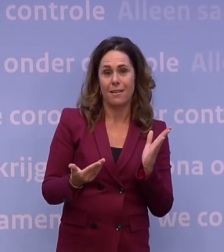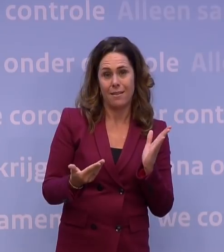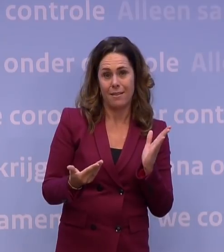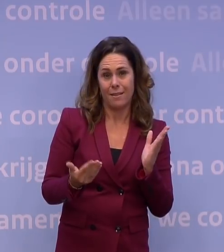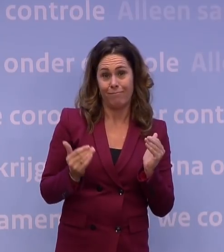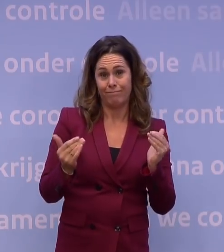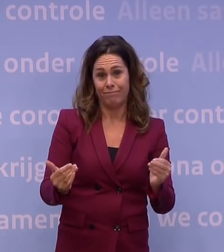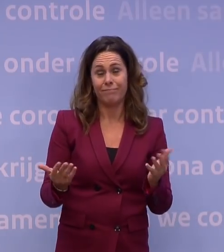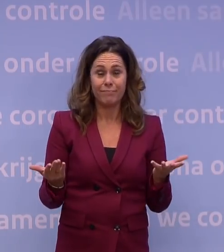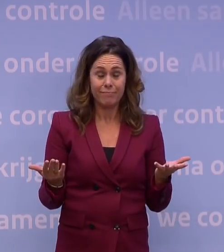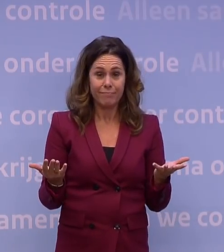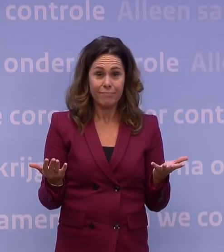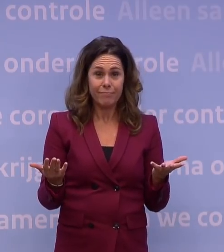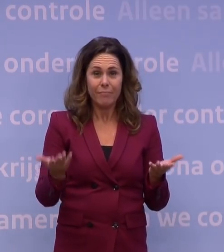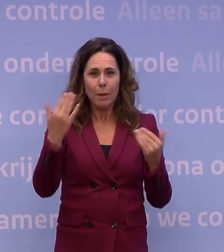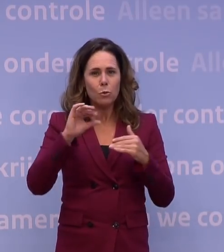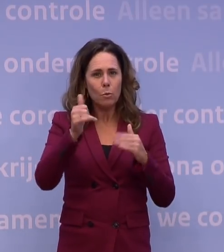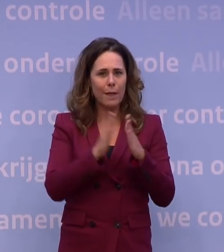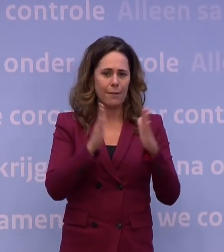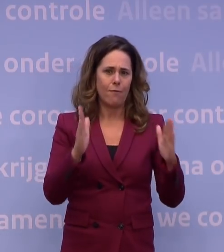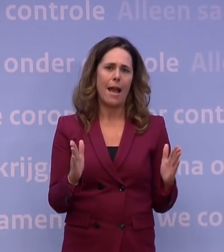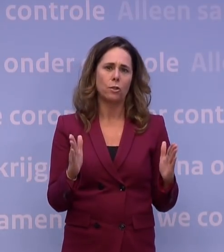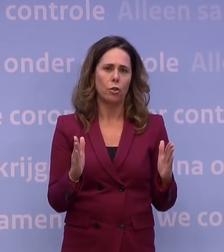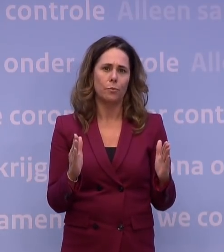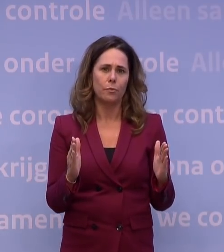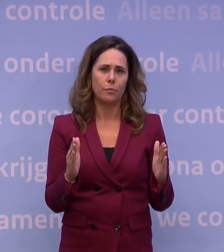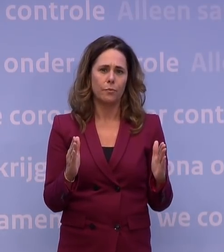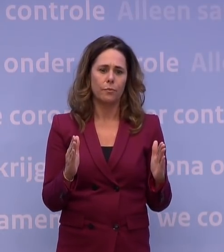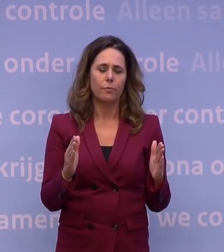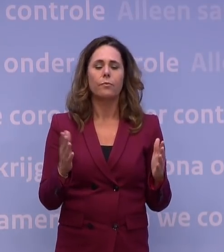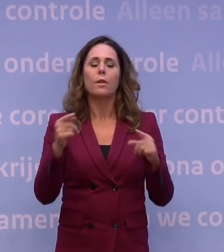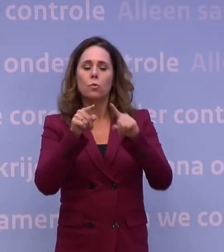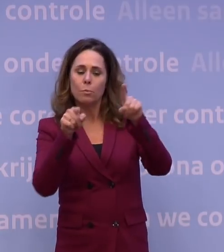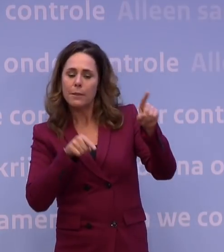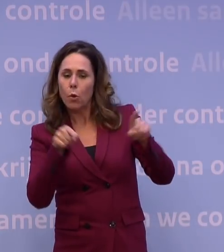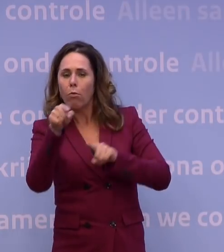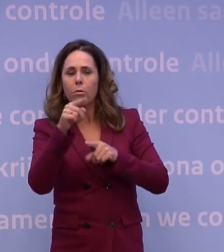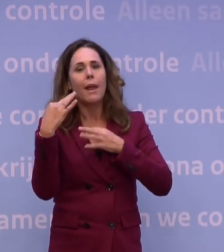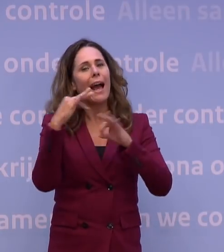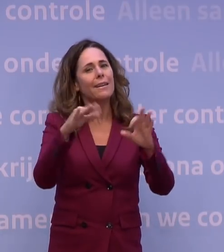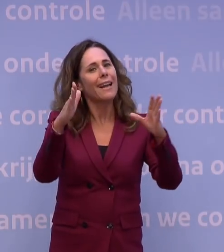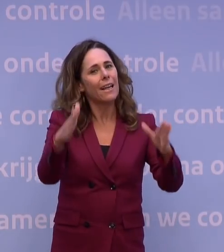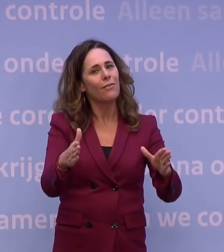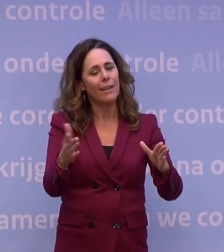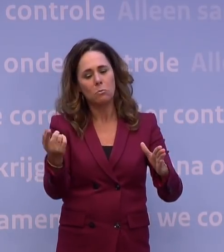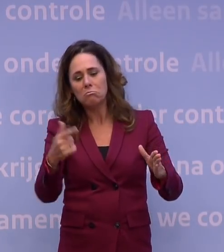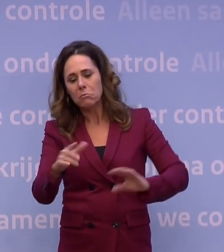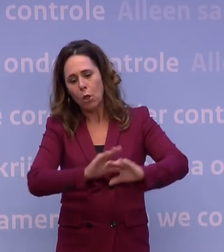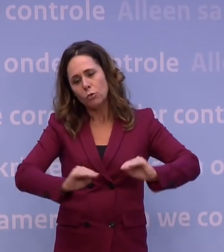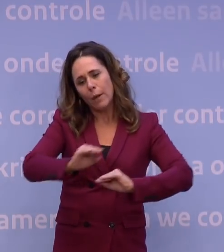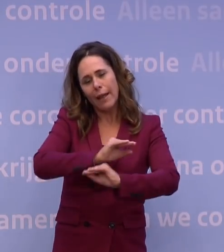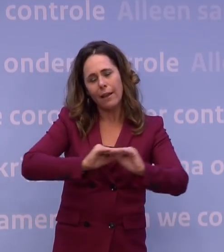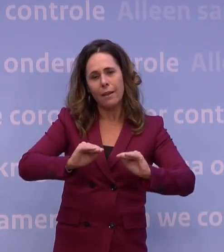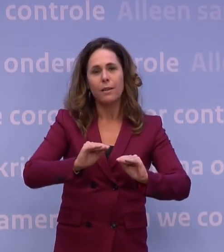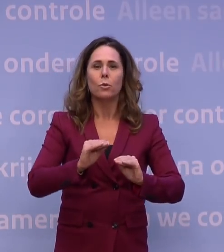Maar goed, toen zaten we nog helemaal in die beginfase en dat is vervolgens met hen, heeft dat aanleiding gegeven om te komen tot een gesprek. En je duidt natuurlijk